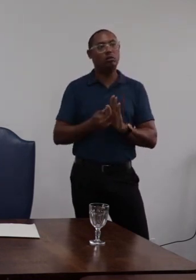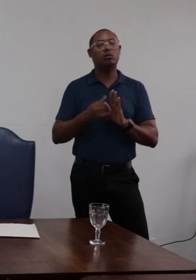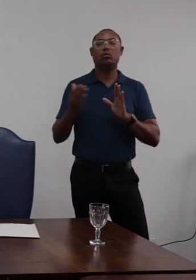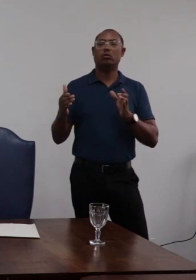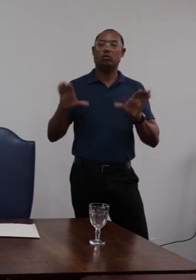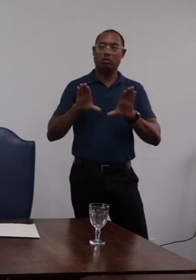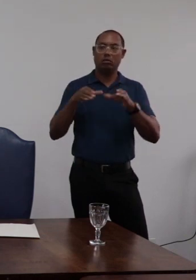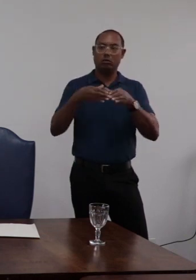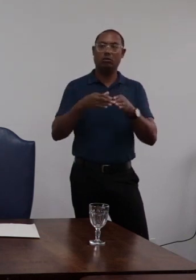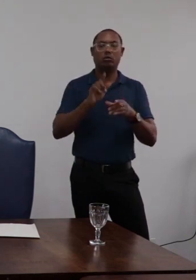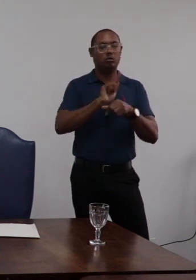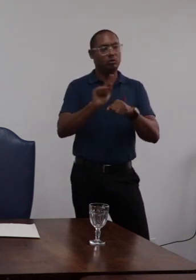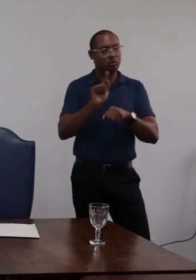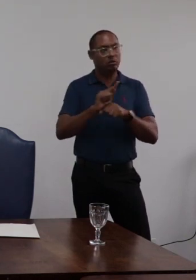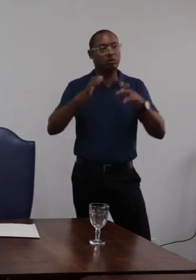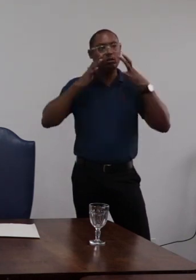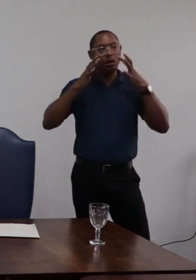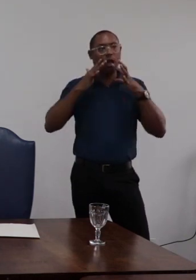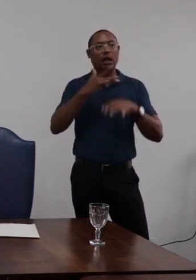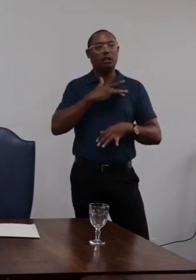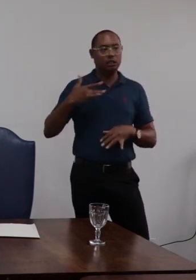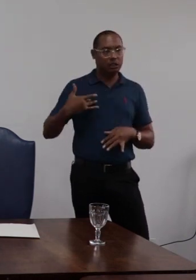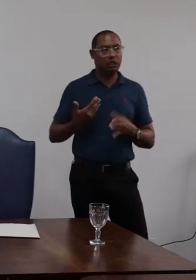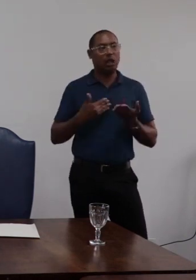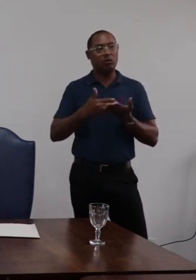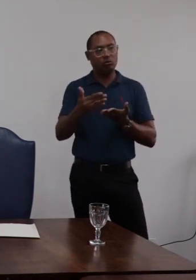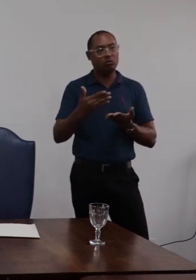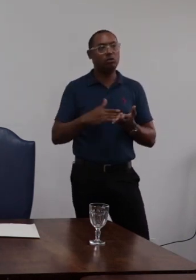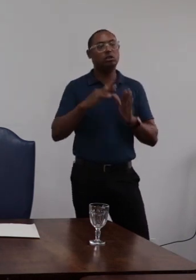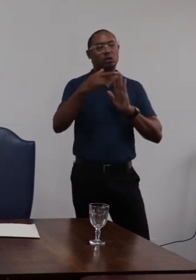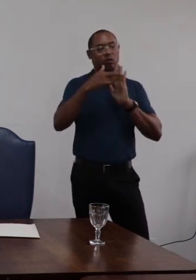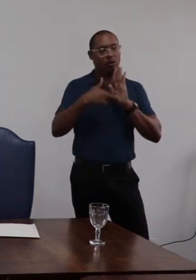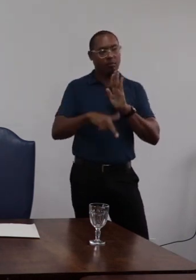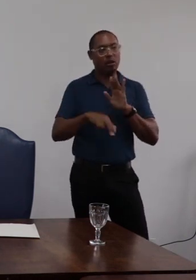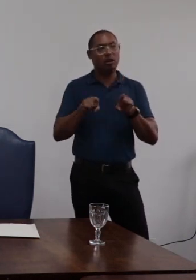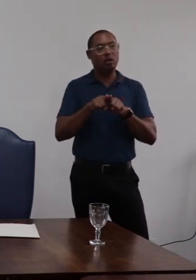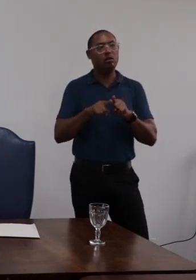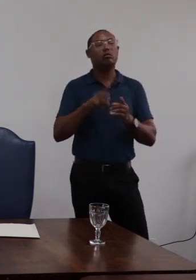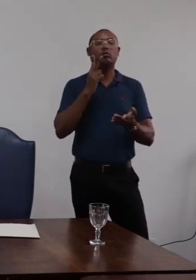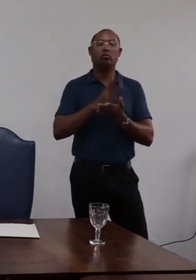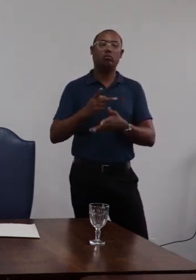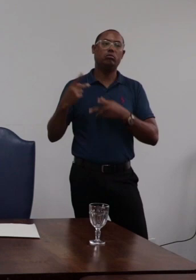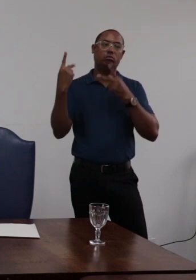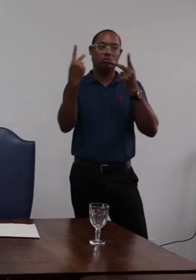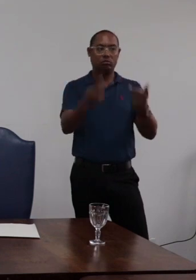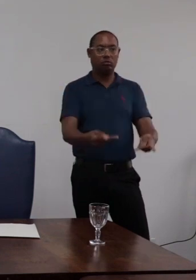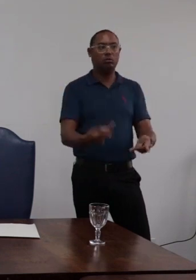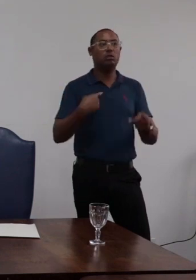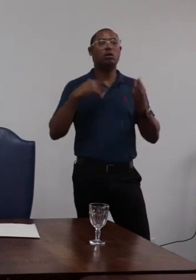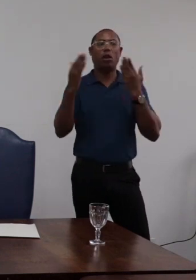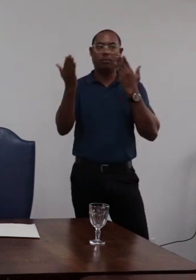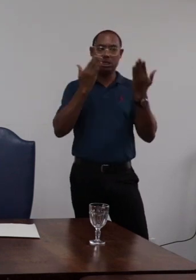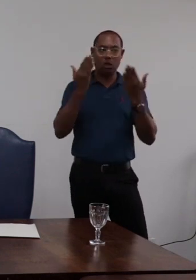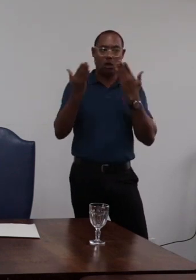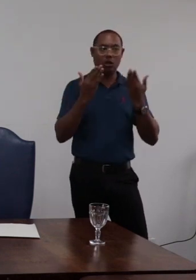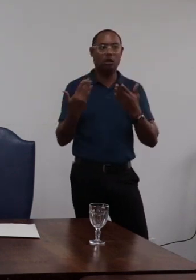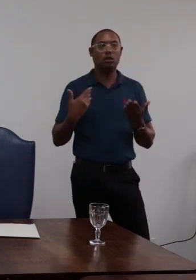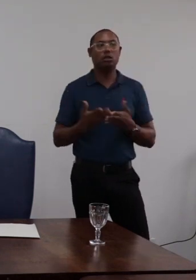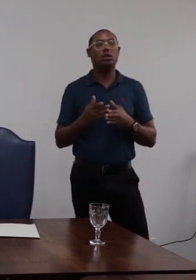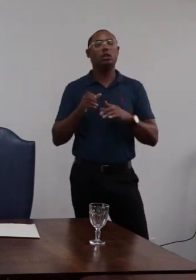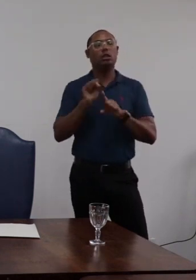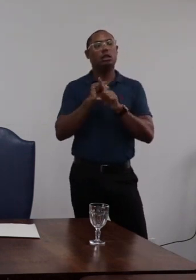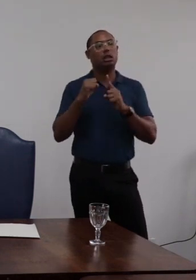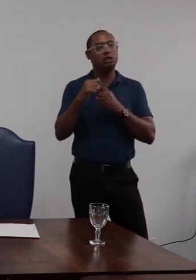reunir com um número de gestão e atenção à saúde e segurança do trabalho da UFB e o mesmo que apareceu no encontro com a psicóloga e